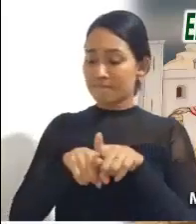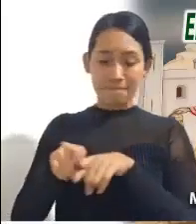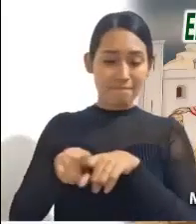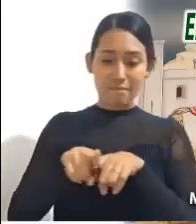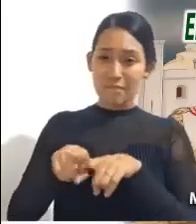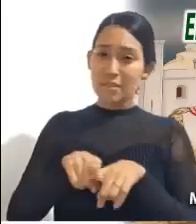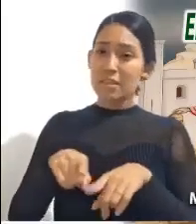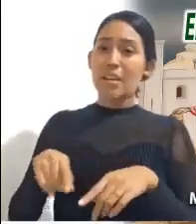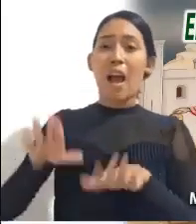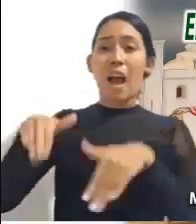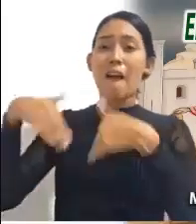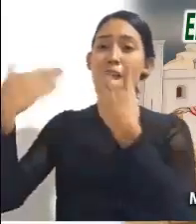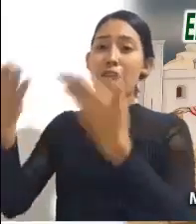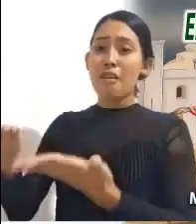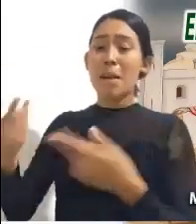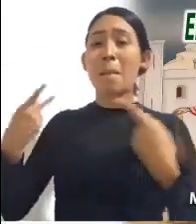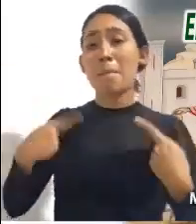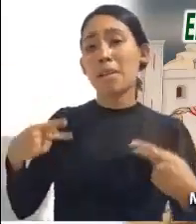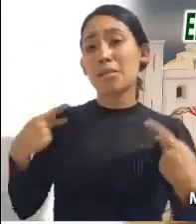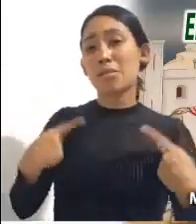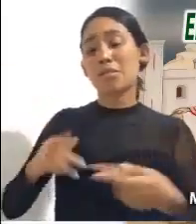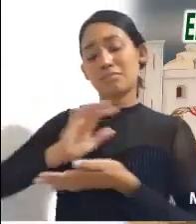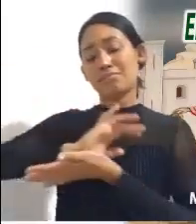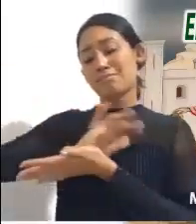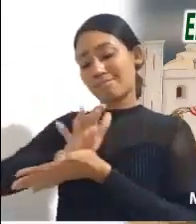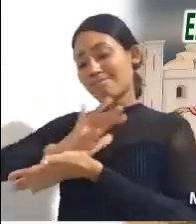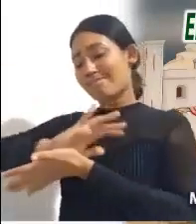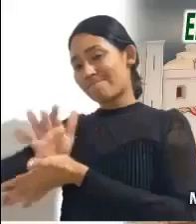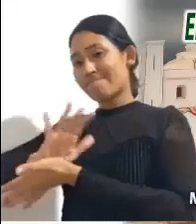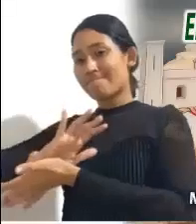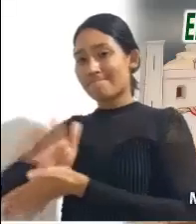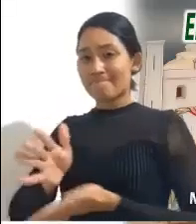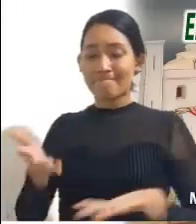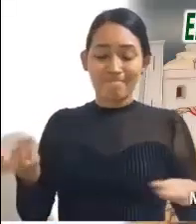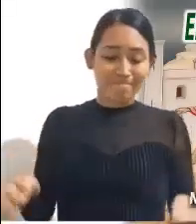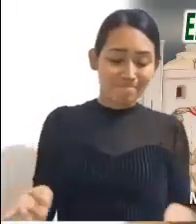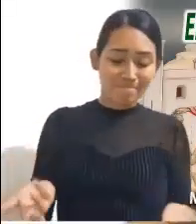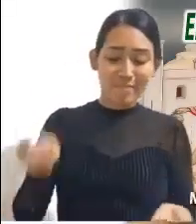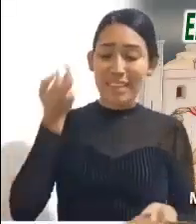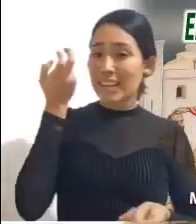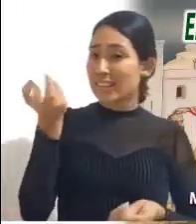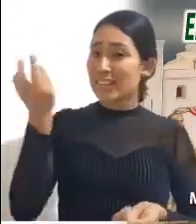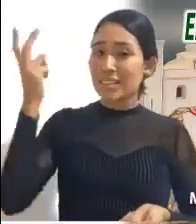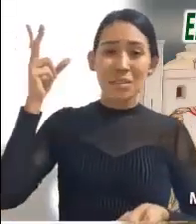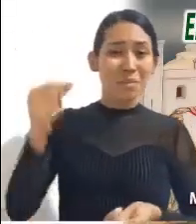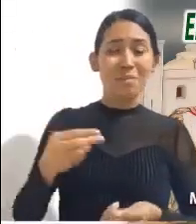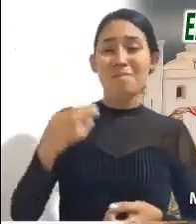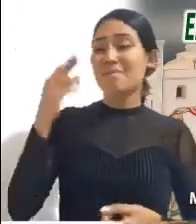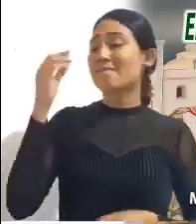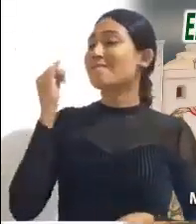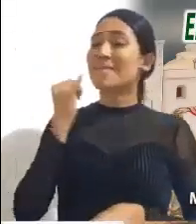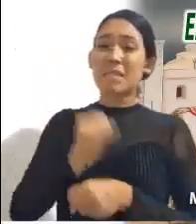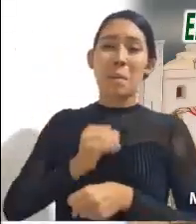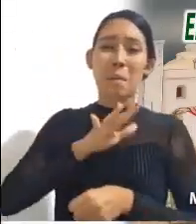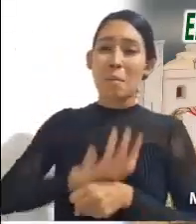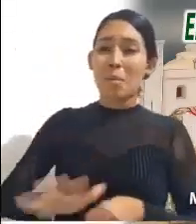de una u otra forma son discriminados por nuestra sociedad. El Papa reitera que no